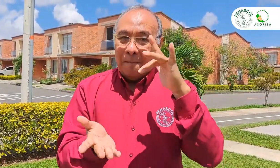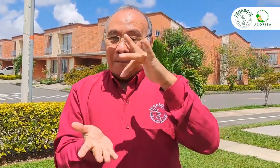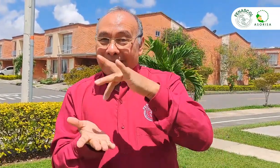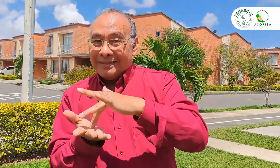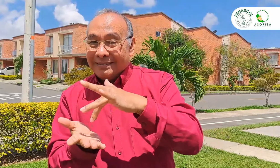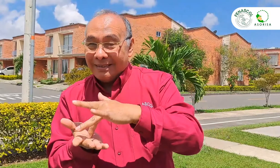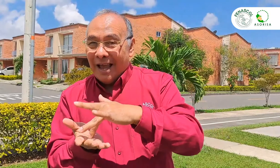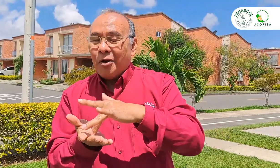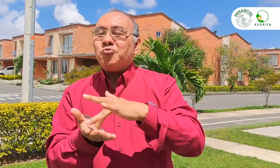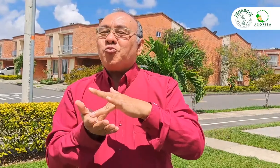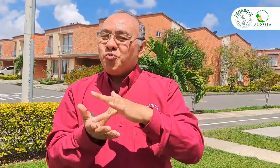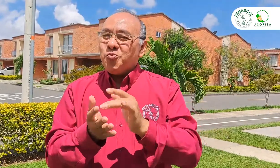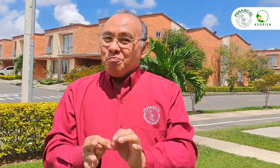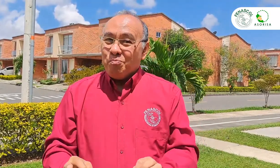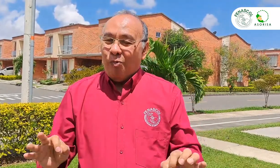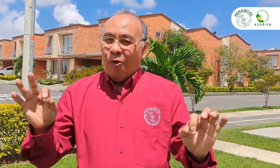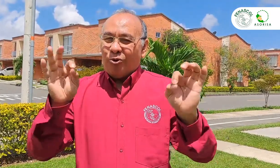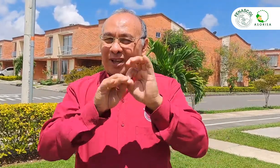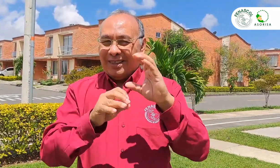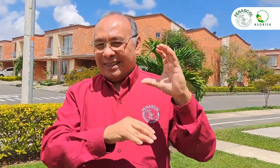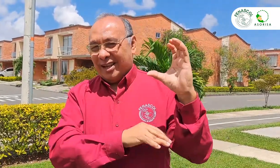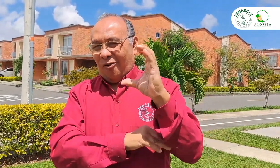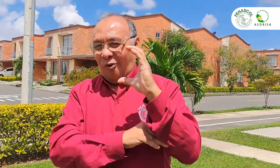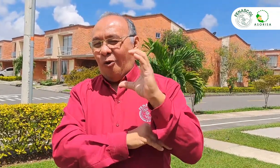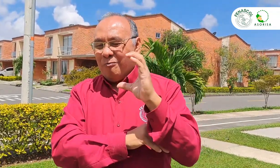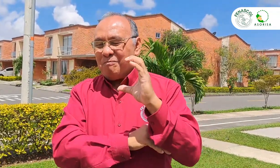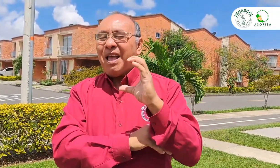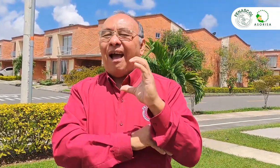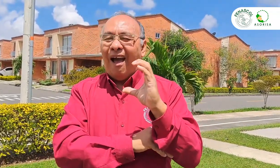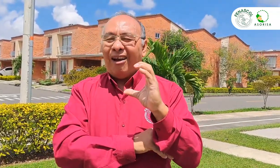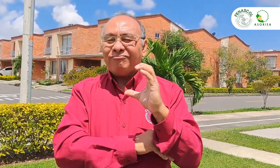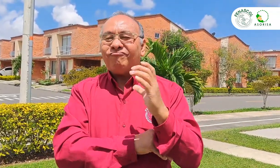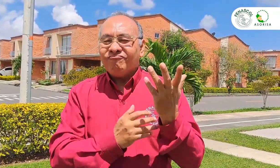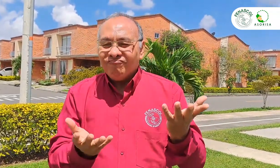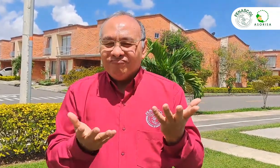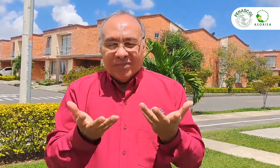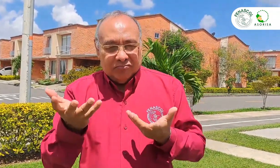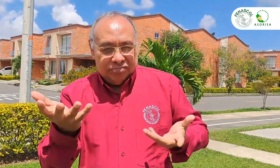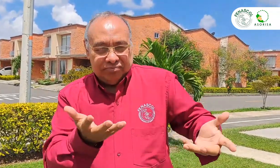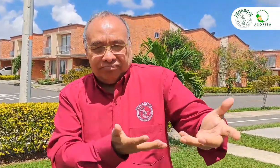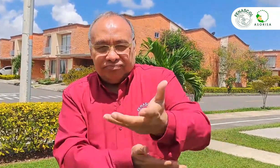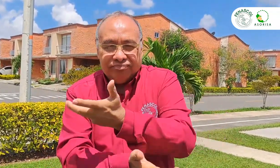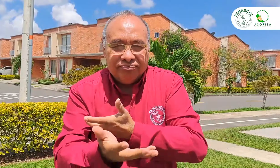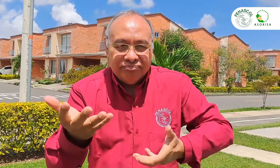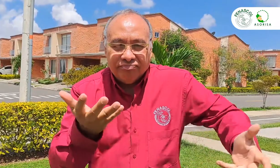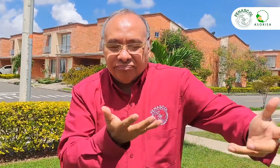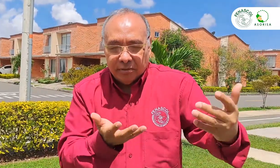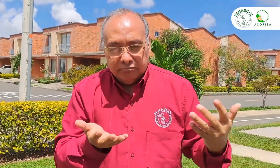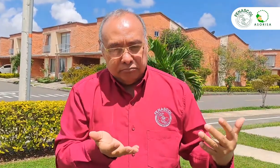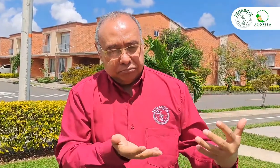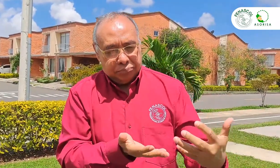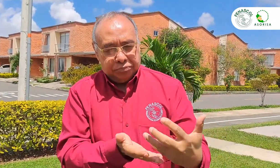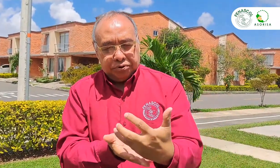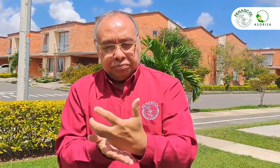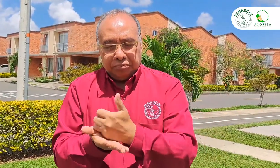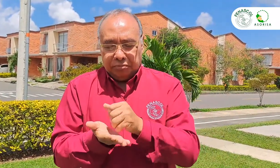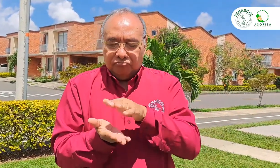congreso, tanto virtual como presencial, es muy larga. Este espacio es muy importante para Colombia porque a partir de este